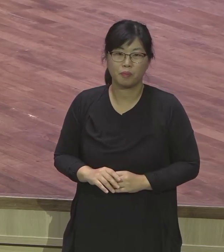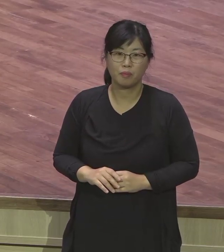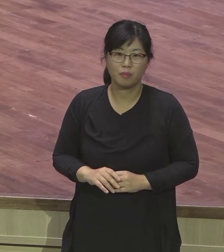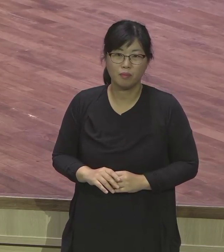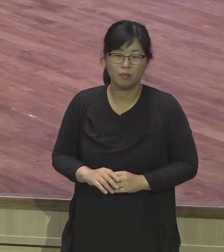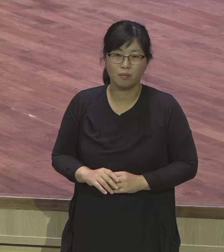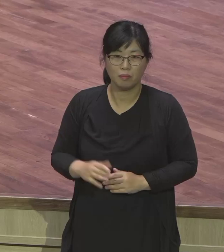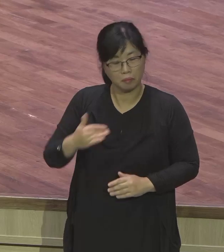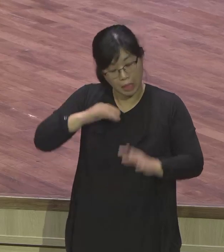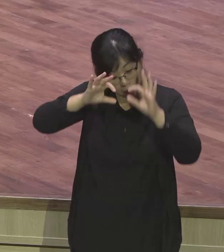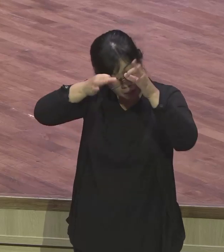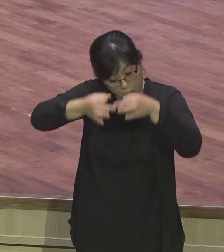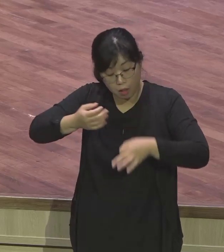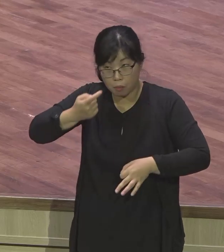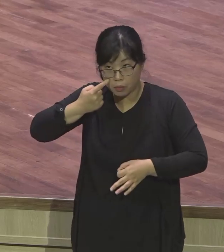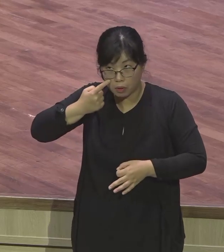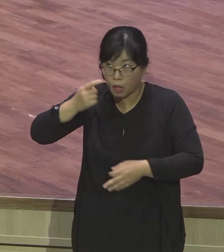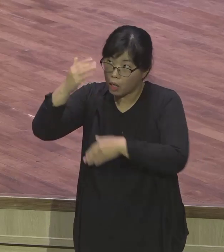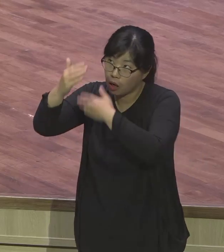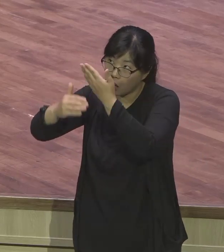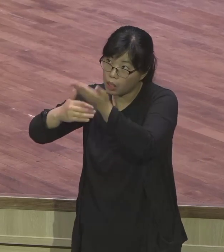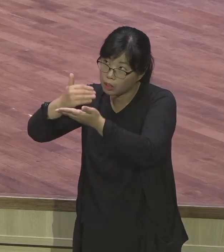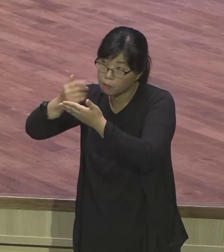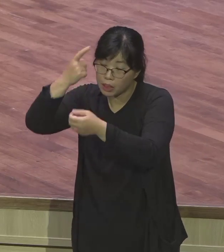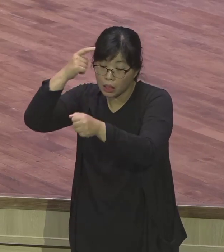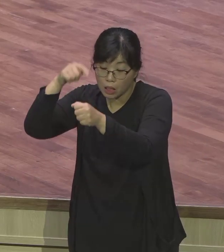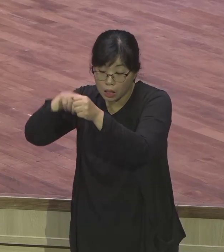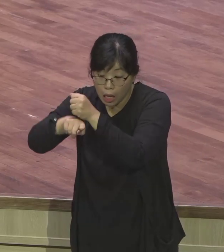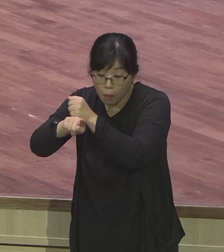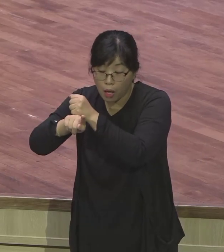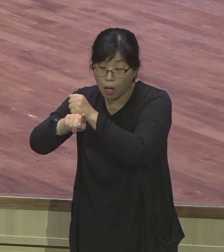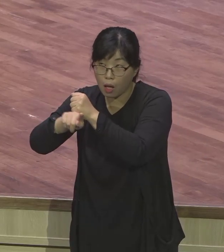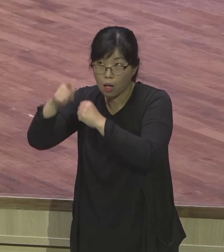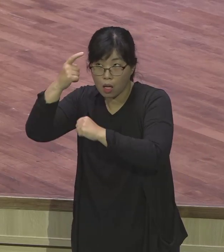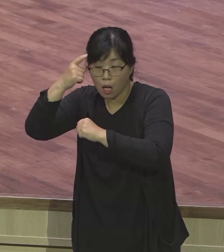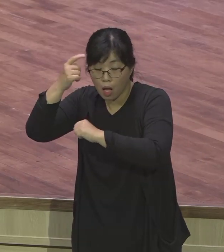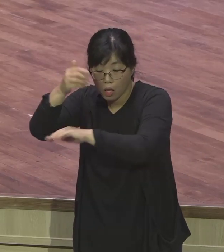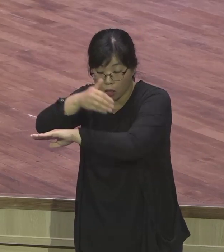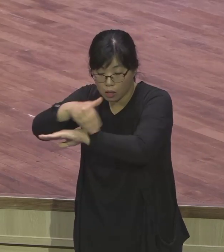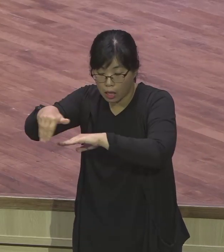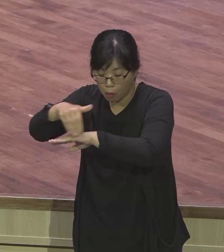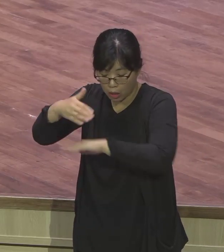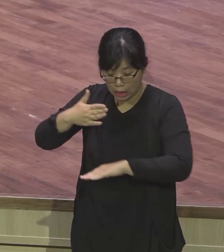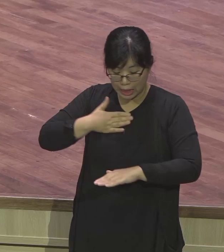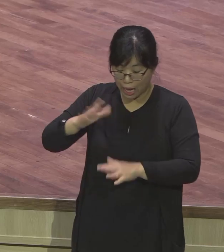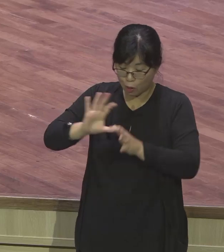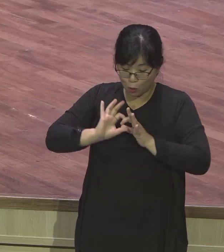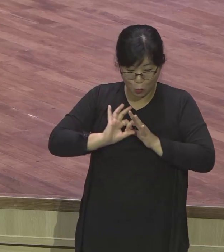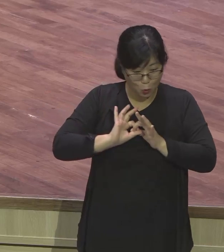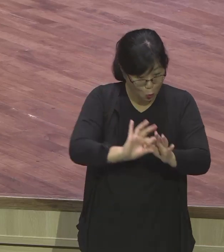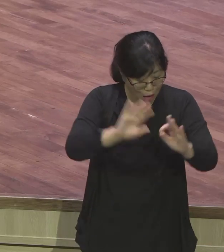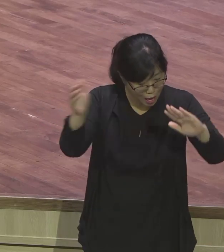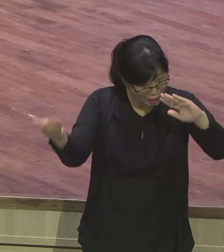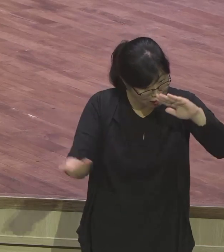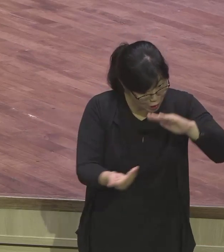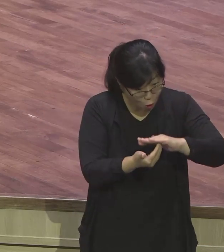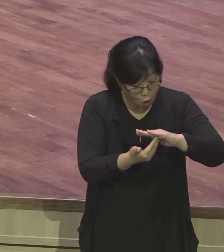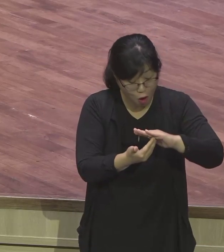하나님의 뜻과 계획이 나를 통해 성취가 되고 있느냐 이게 성령 충만한 사람 교회에 얼마나 부흥에